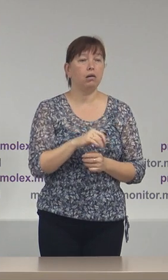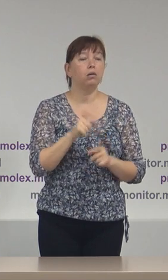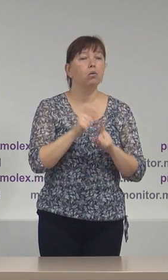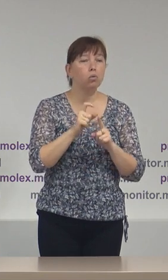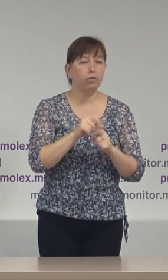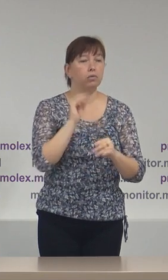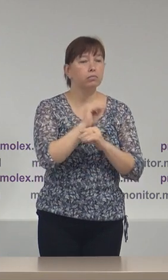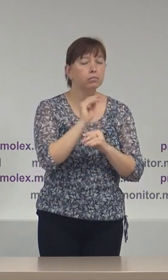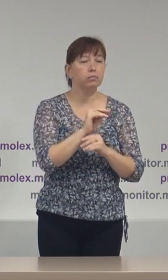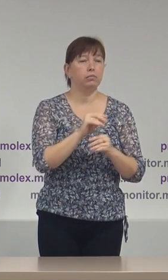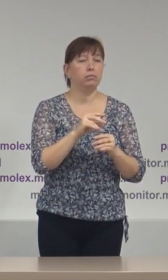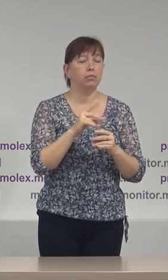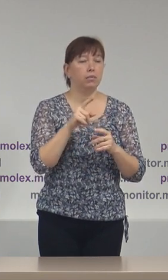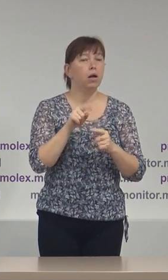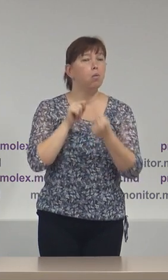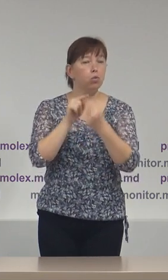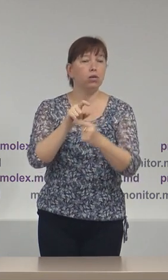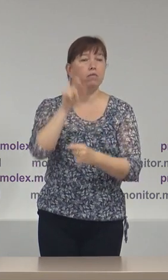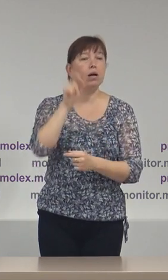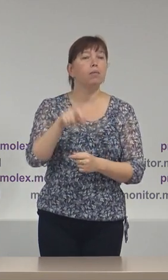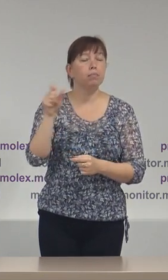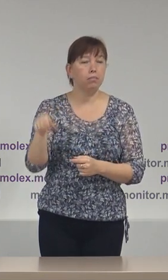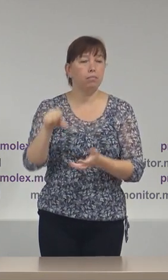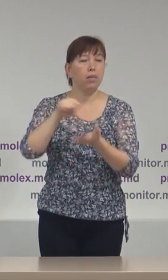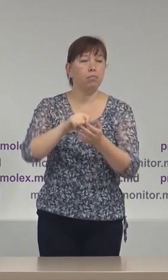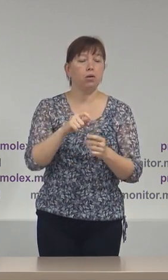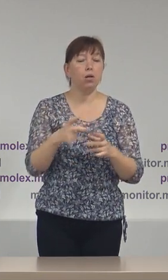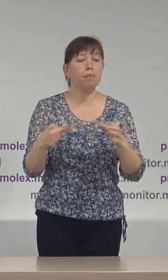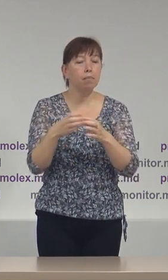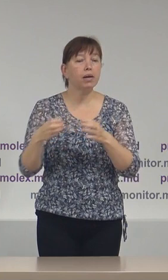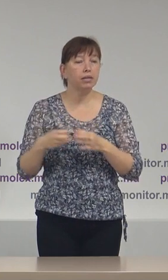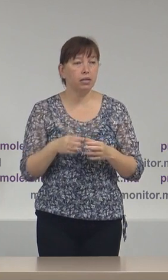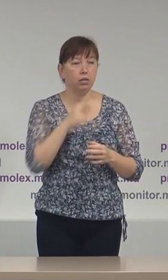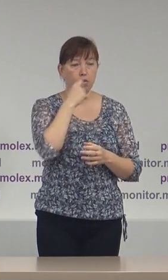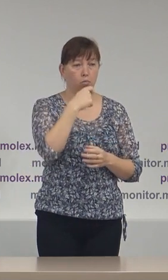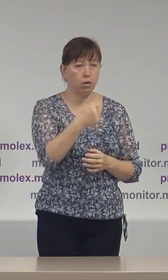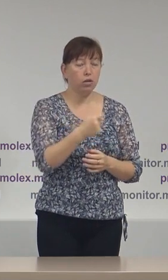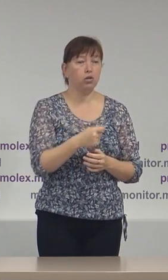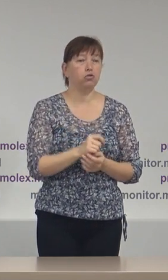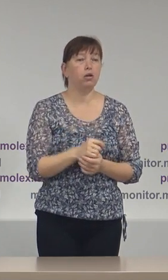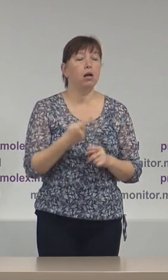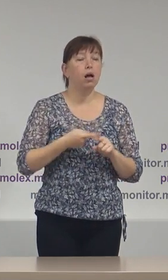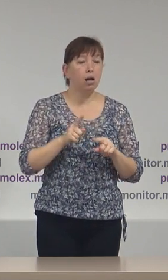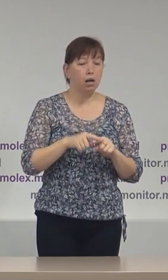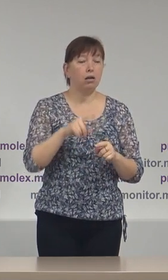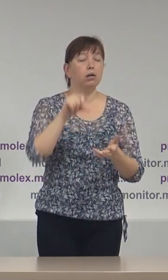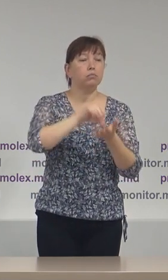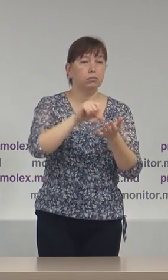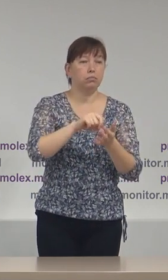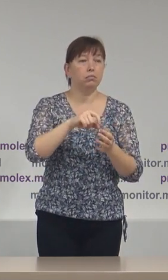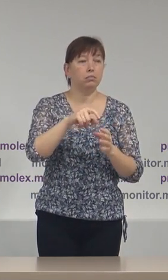împotriva membrilor partidilor politice care au desemnat candidații în scurtinul prezidențial